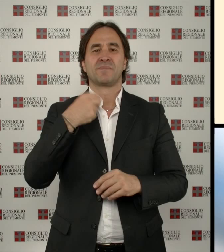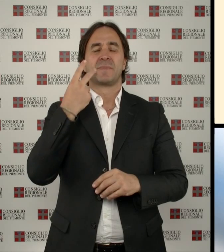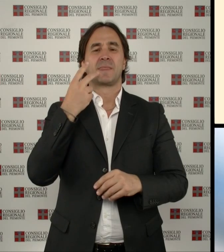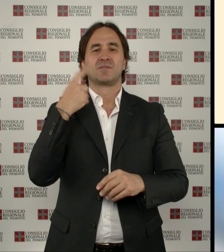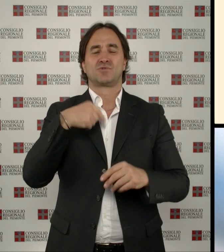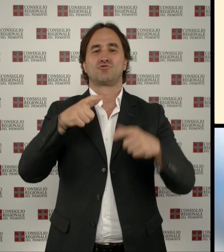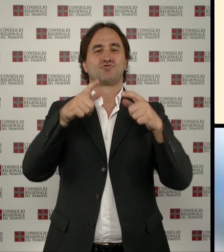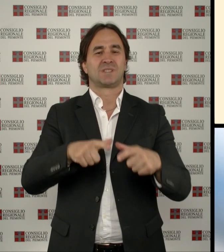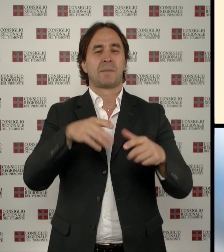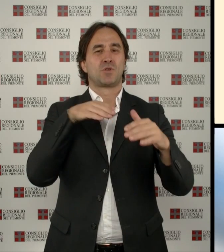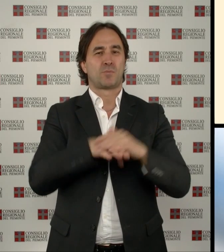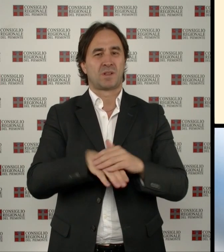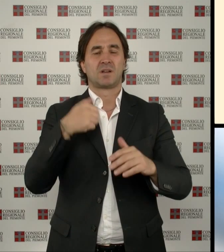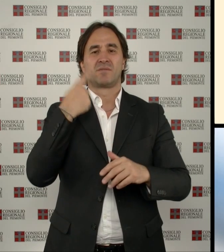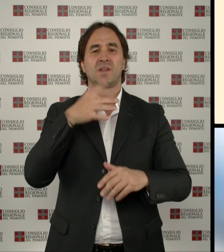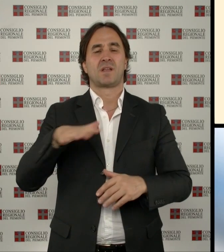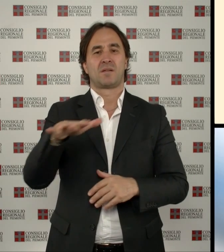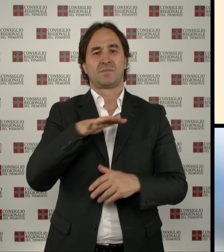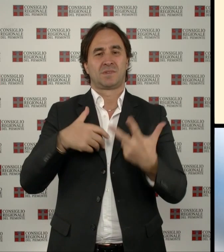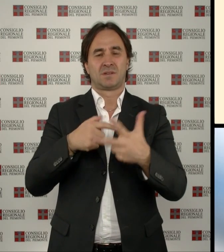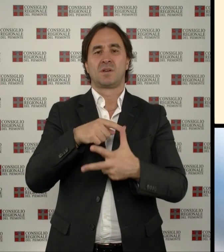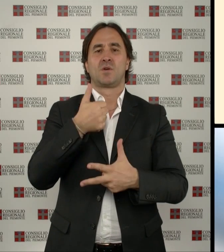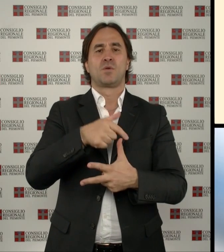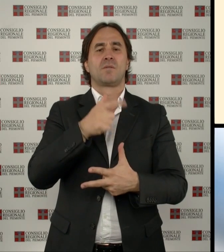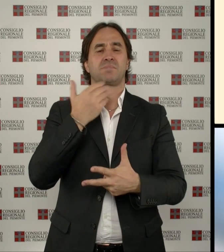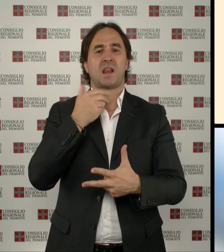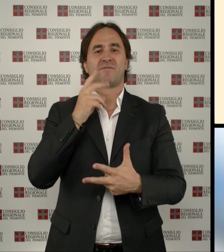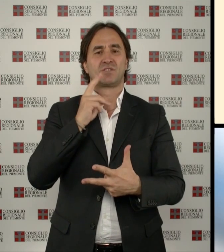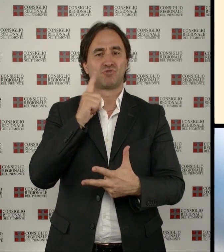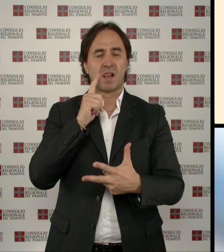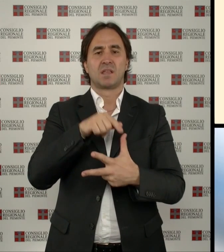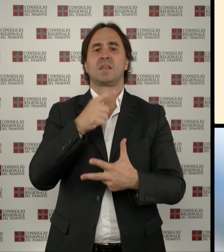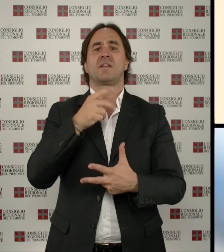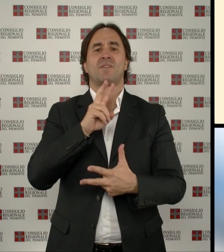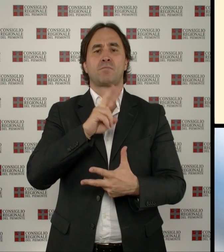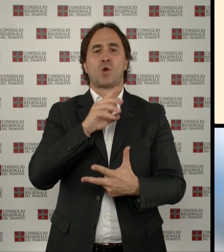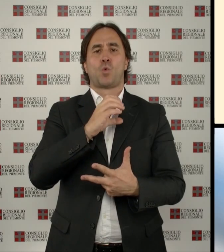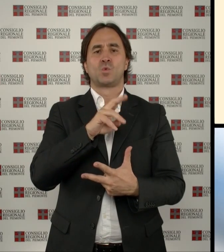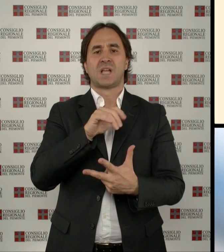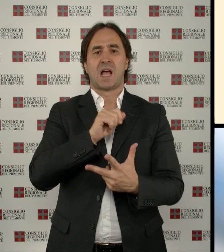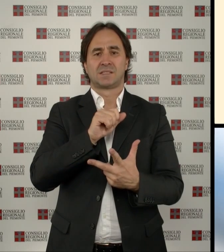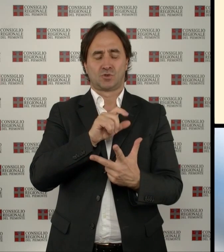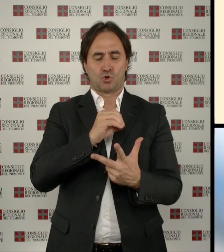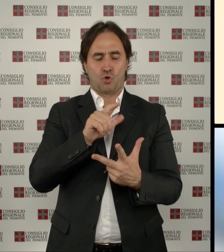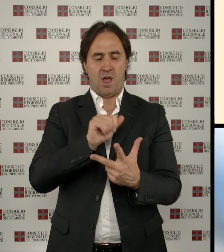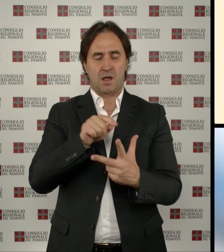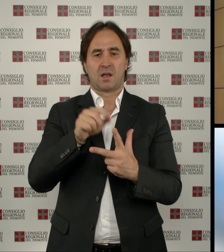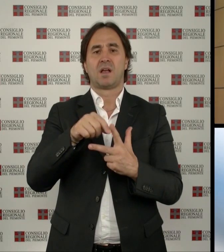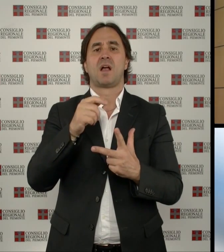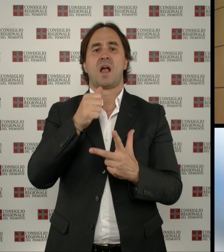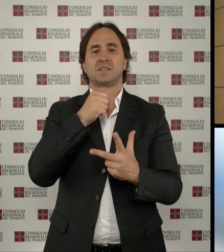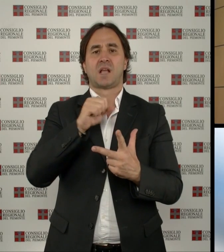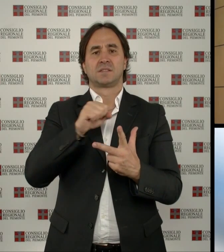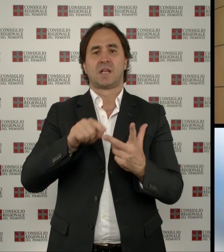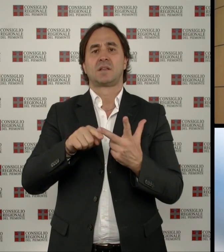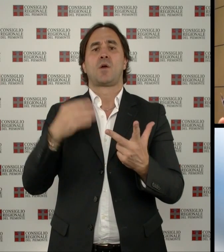metropolitana, di tre ambiti territoriali. Uno, Biella, Vercelli, Novara e Verbano Cusiossola. Due, Asti Alessandria e tre, Cuneo.